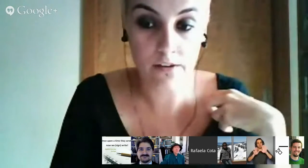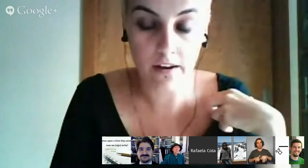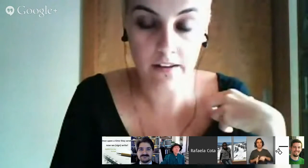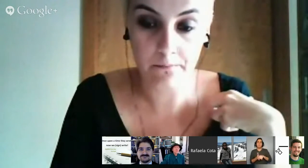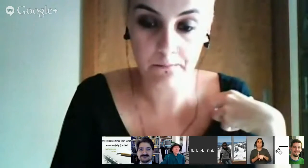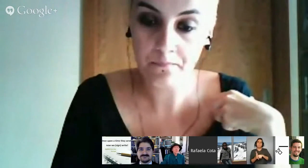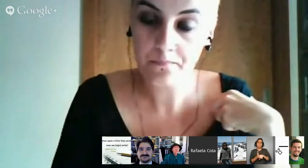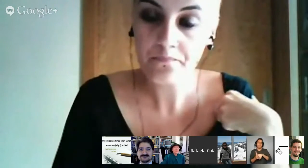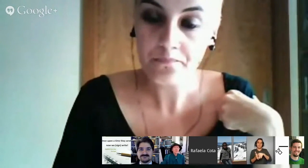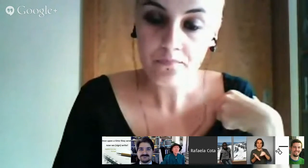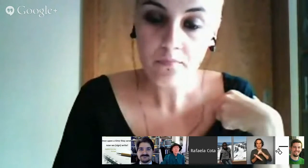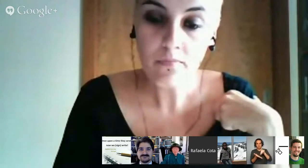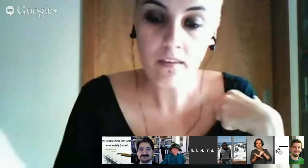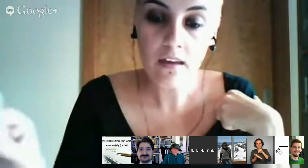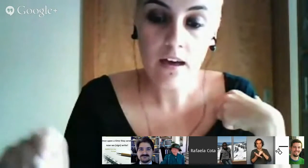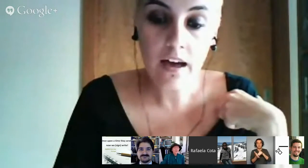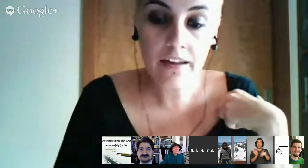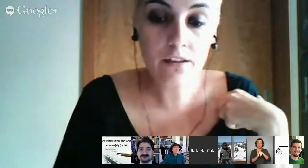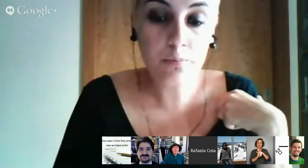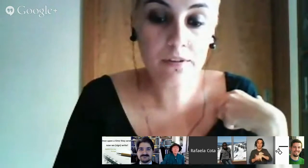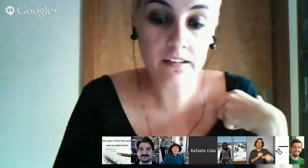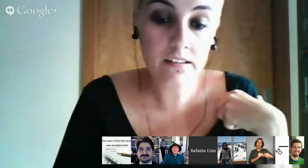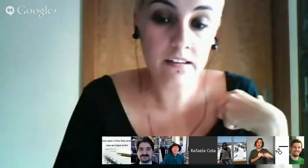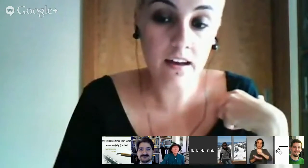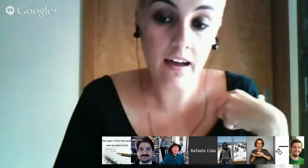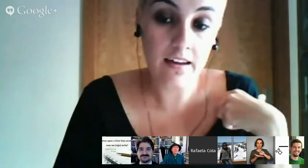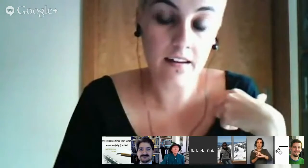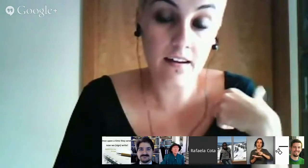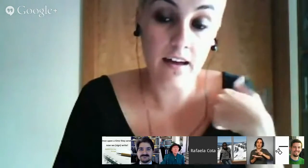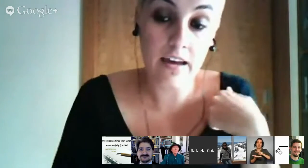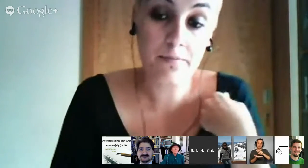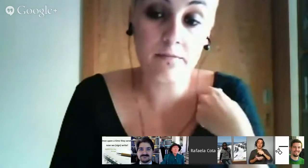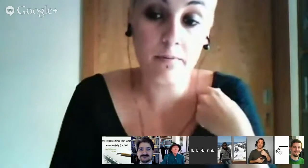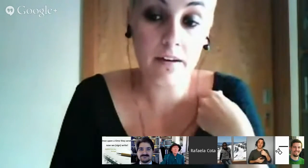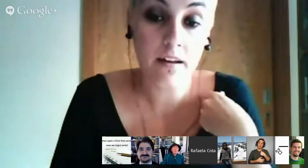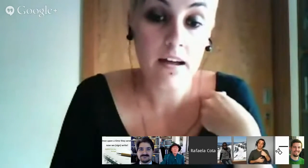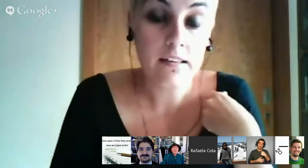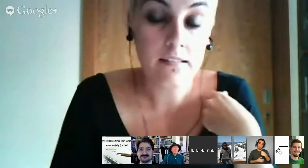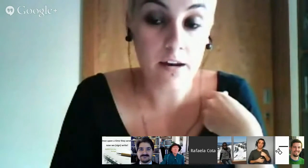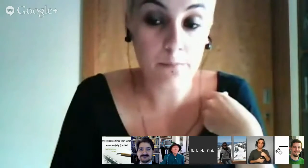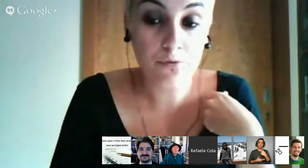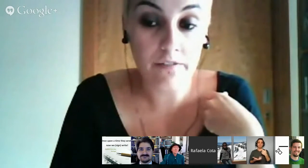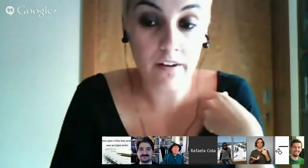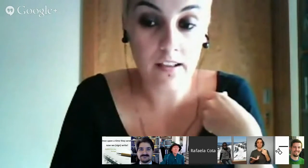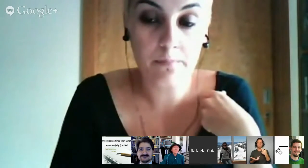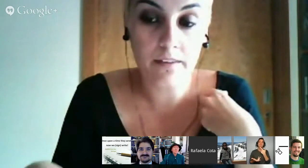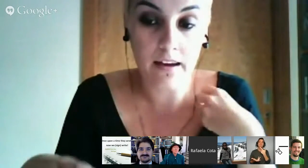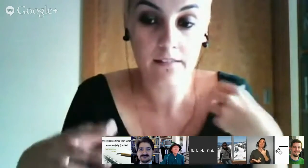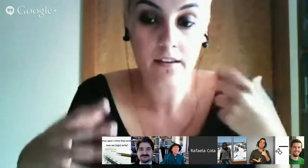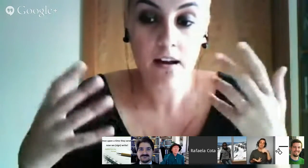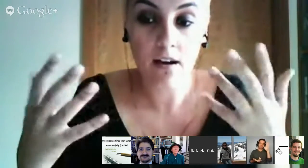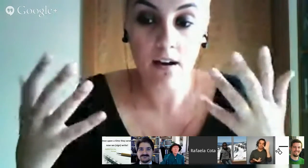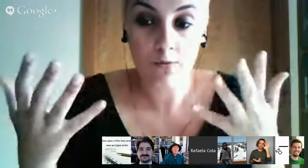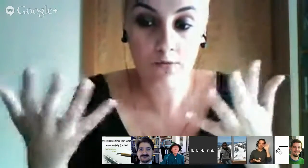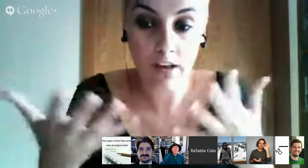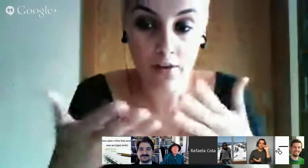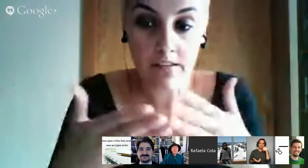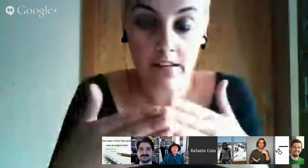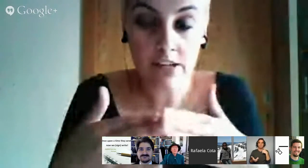No SignWriting. Aquilo que eu pretendia era perceber se era possível adaptar o SignWriting,